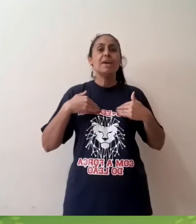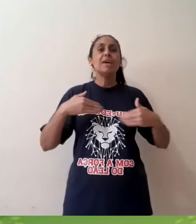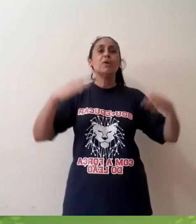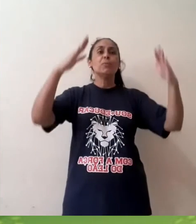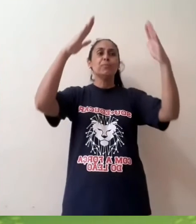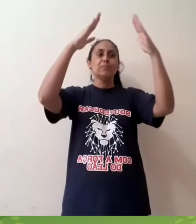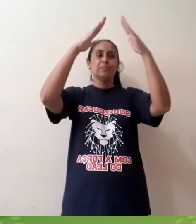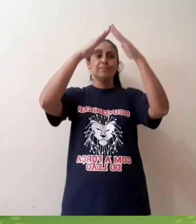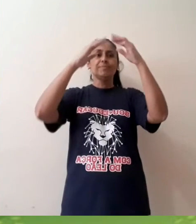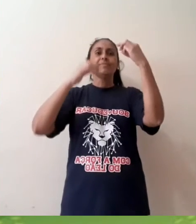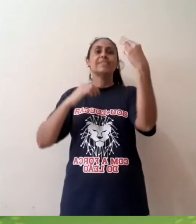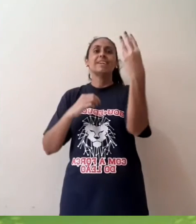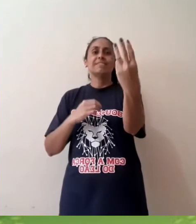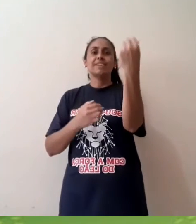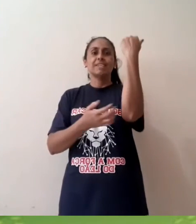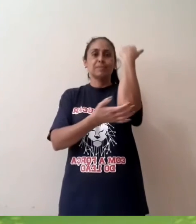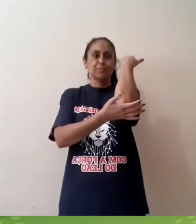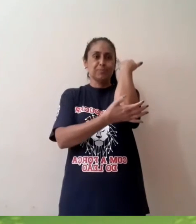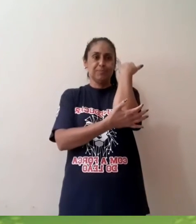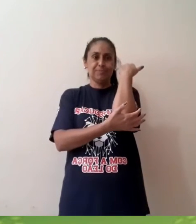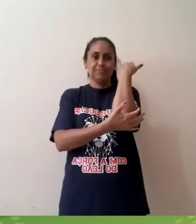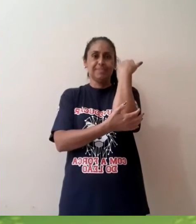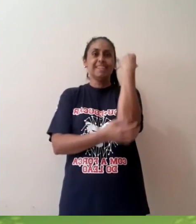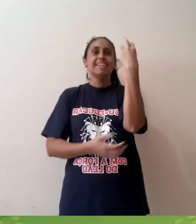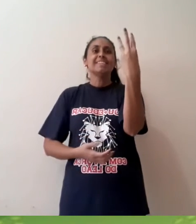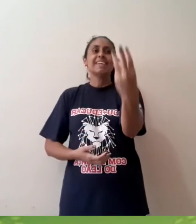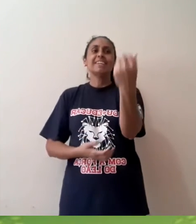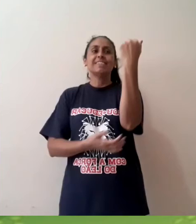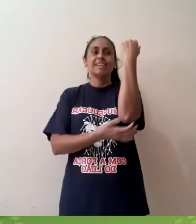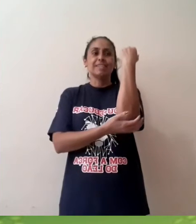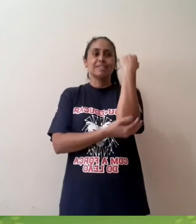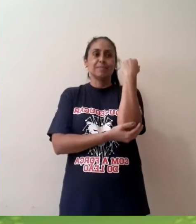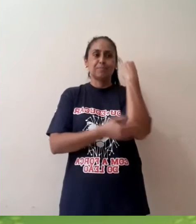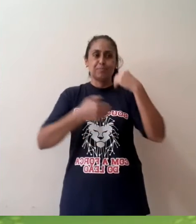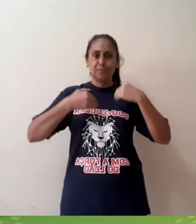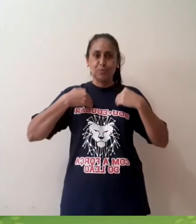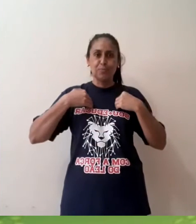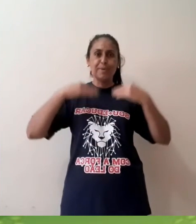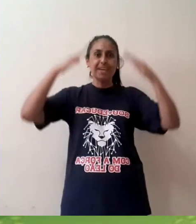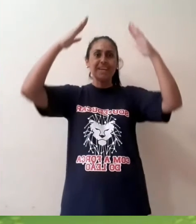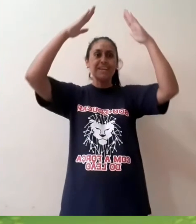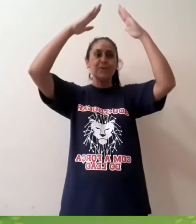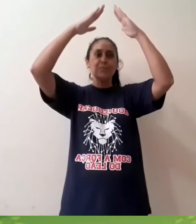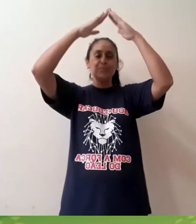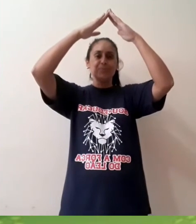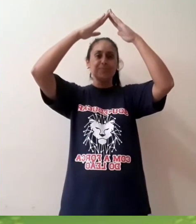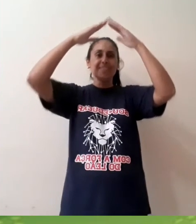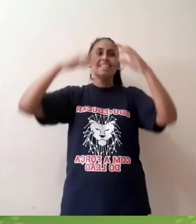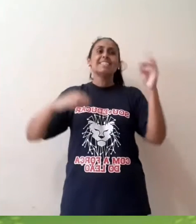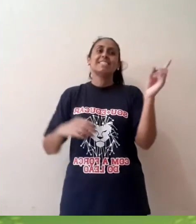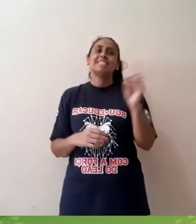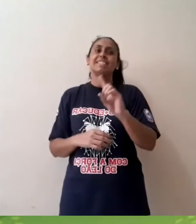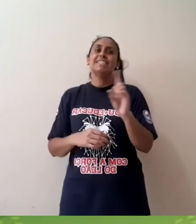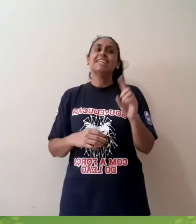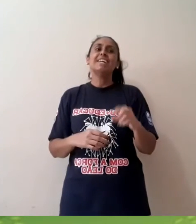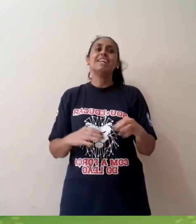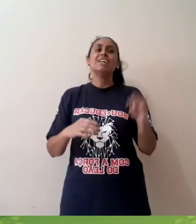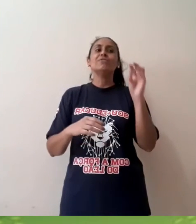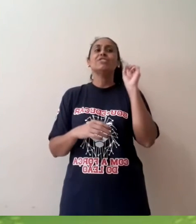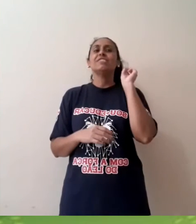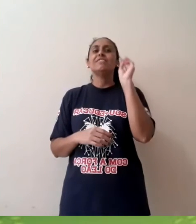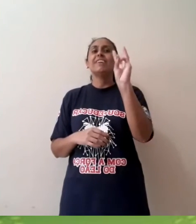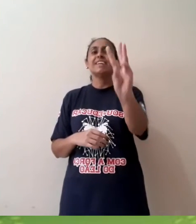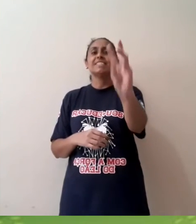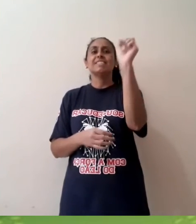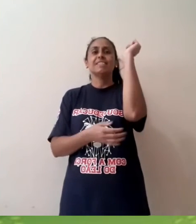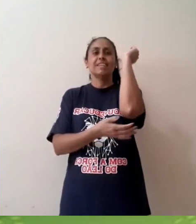O meu tem três. Tem três. O meu. Se não